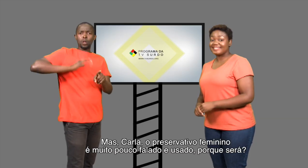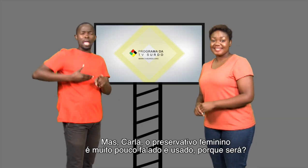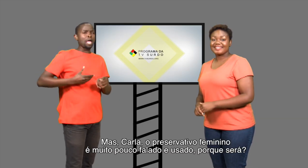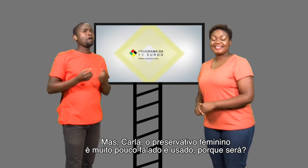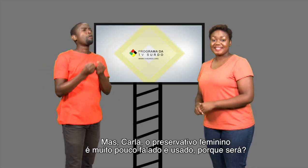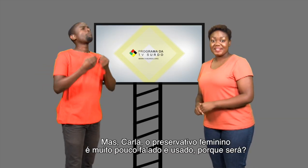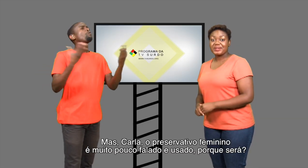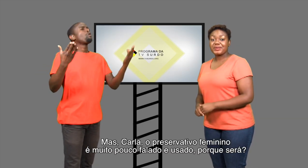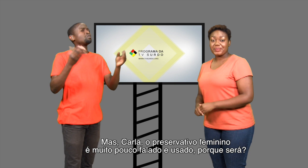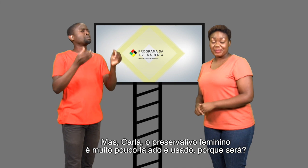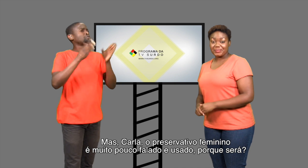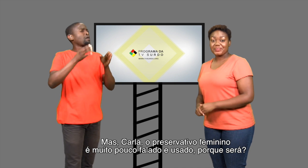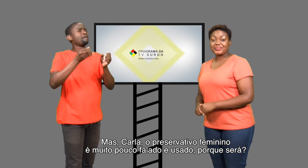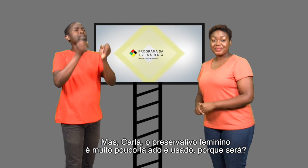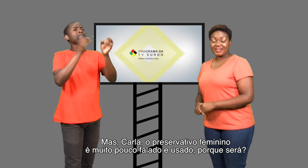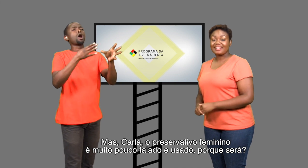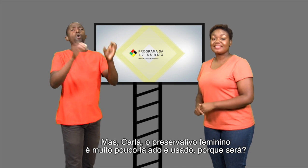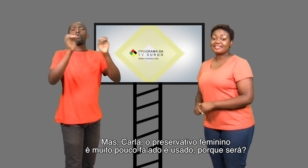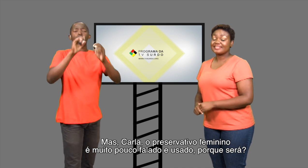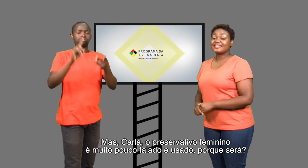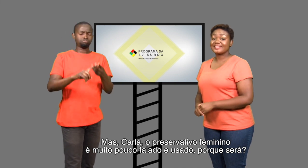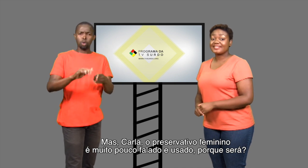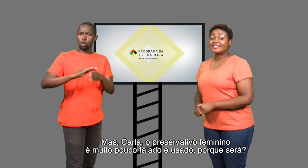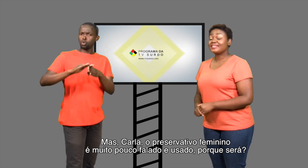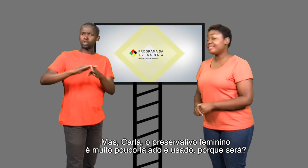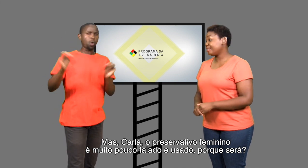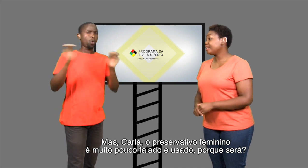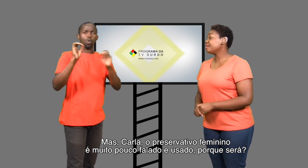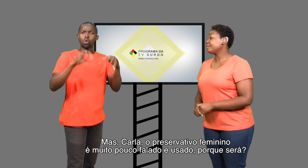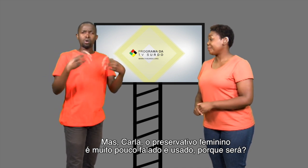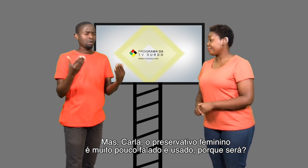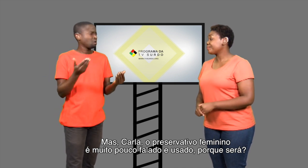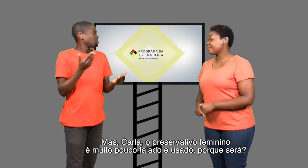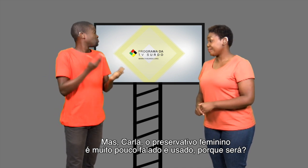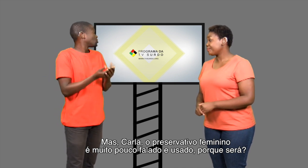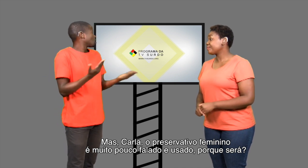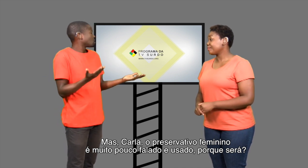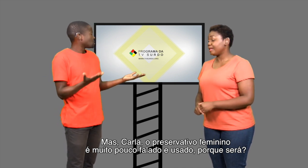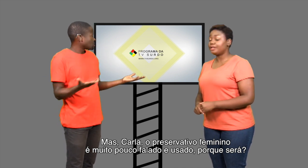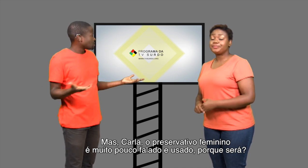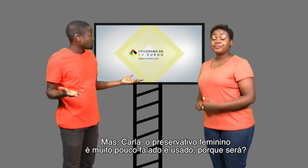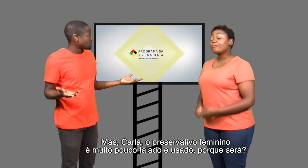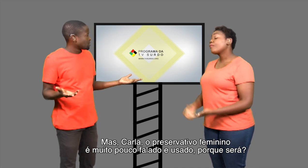o preservativo feminino é muito pouco falado e usado. Por que será?